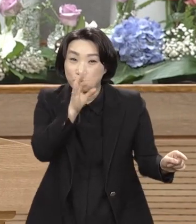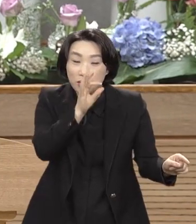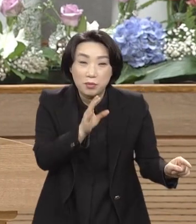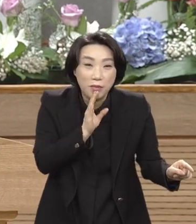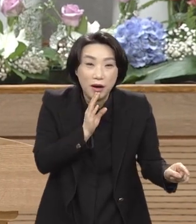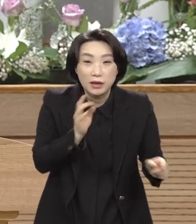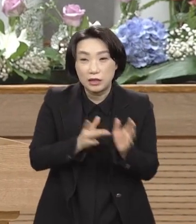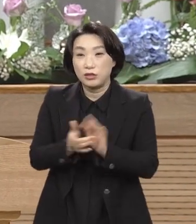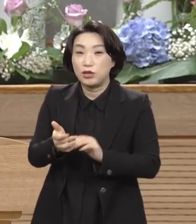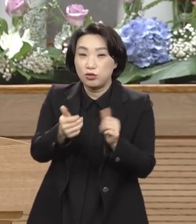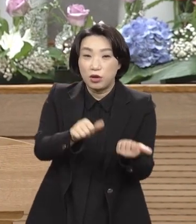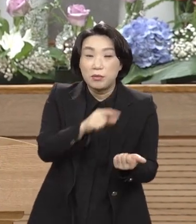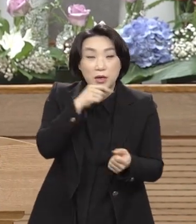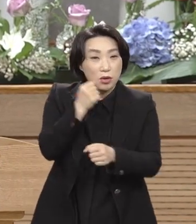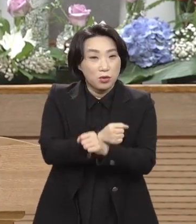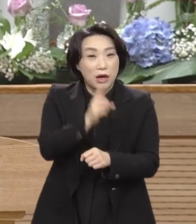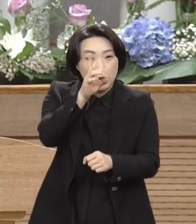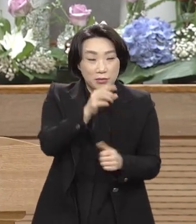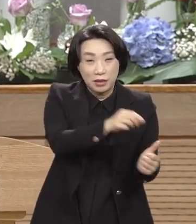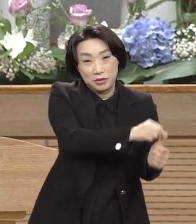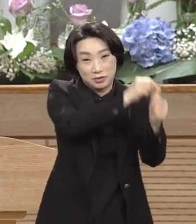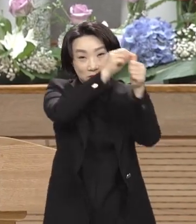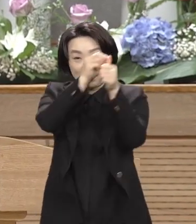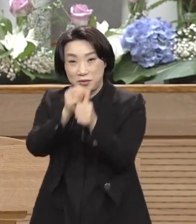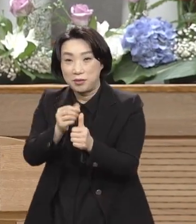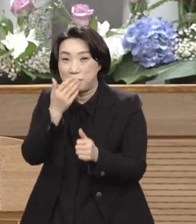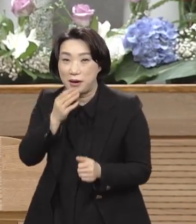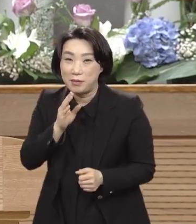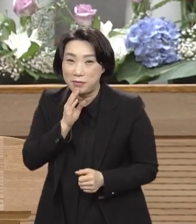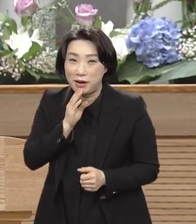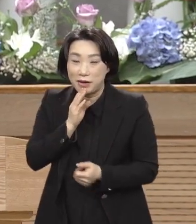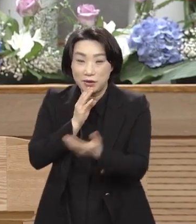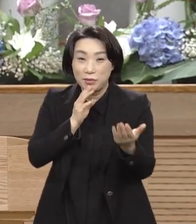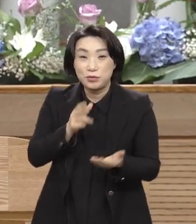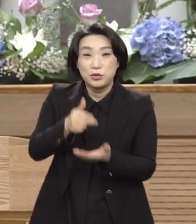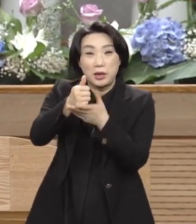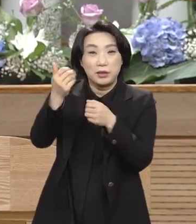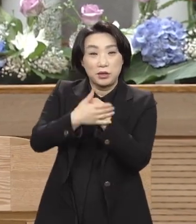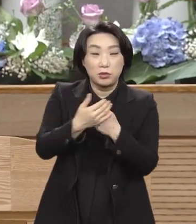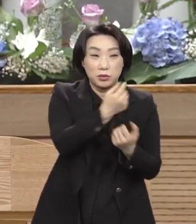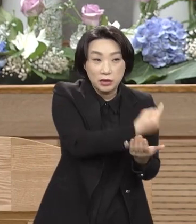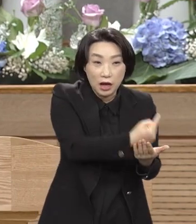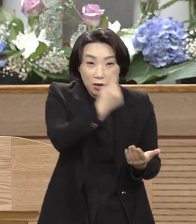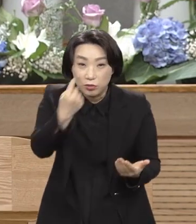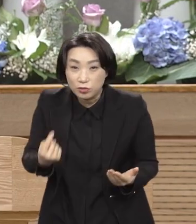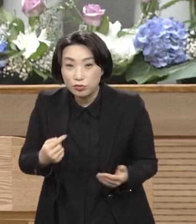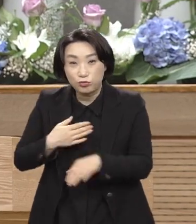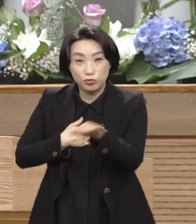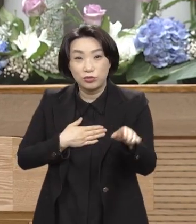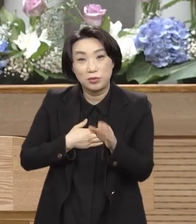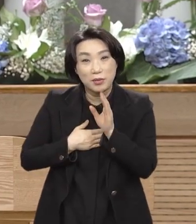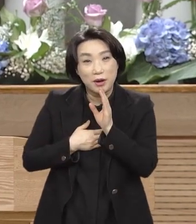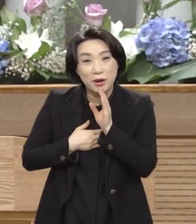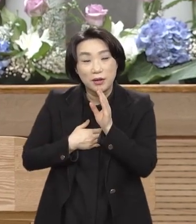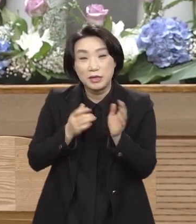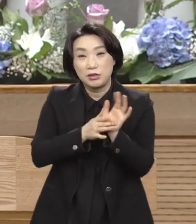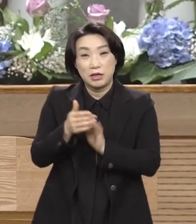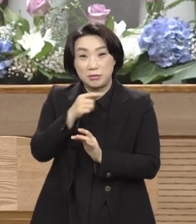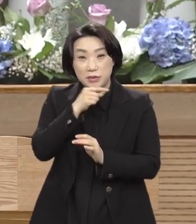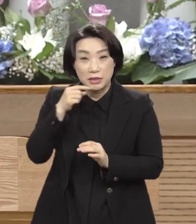죽으심의 피의 공로만 나올 수 있는데 그 은혜로 나왔다면 피를 예수 피로 속죄